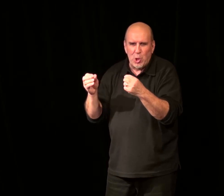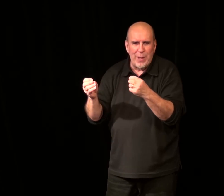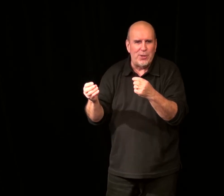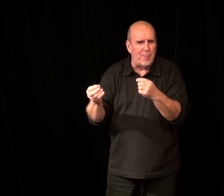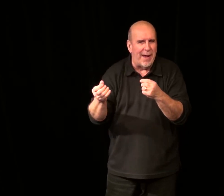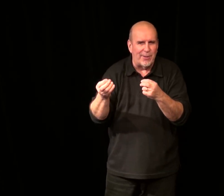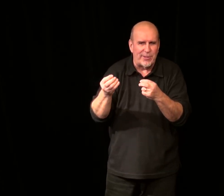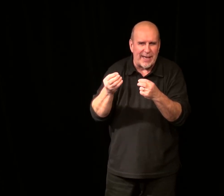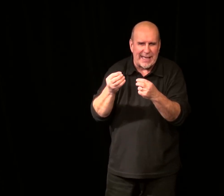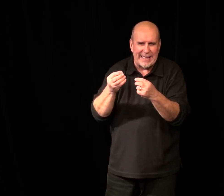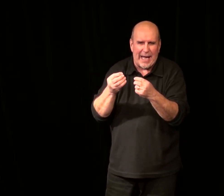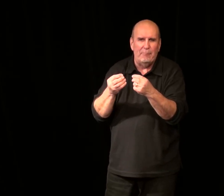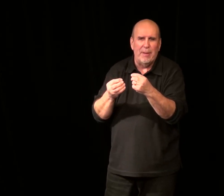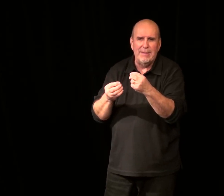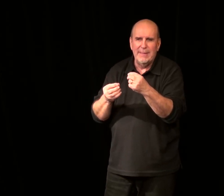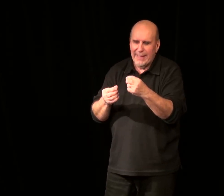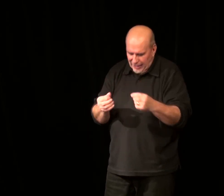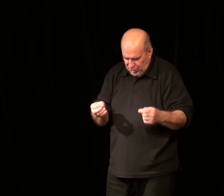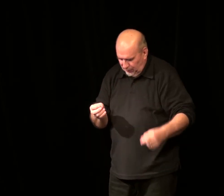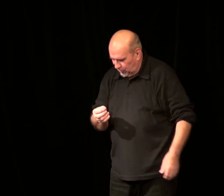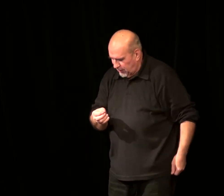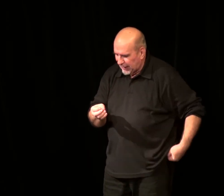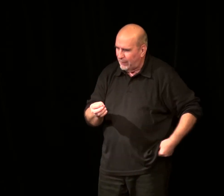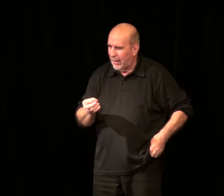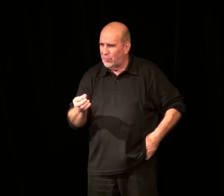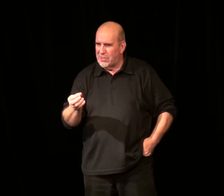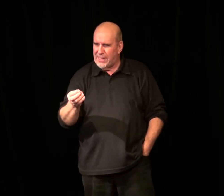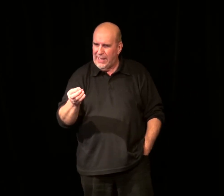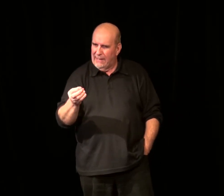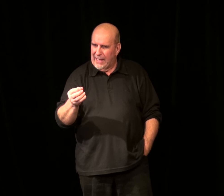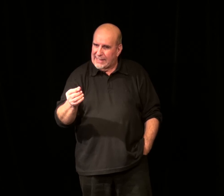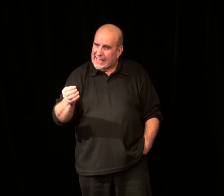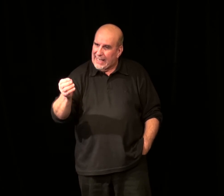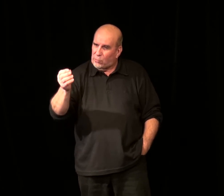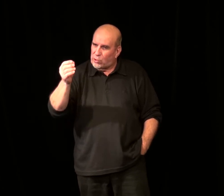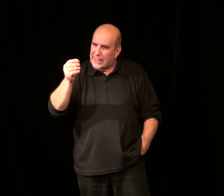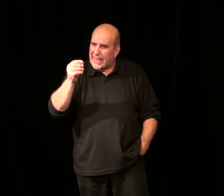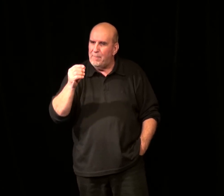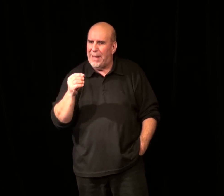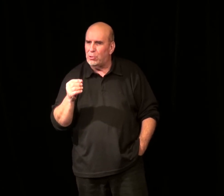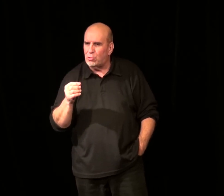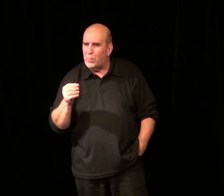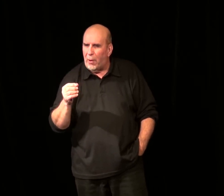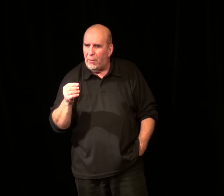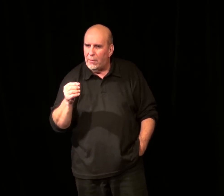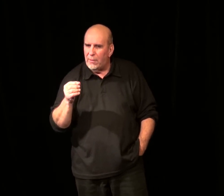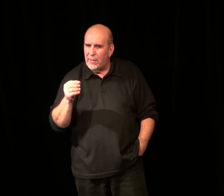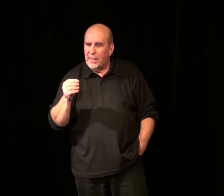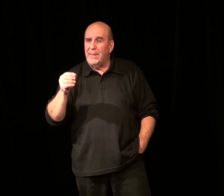chouintement le temps qu'elle trempe. Quand j'étais petit, ma grand-mère me disait, Tes calécoutes ne trempent pas la soupe. Tes